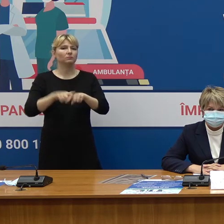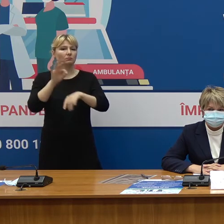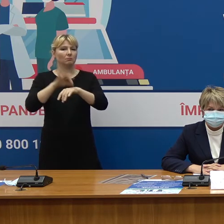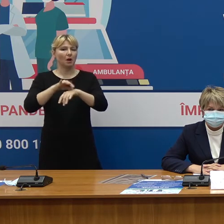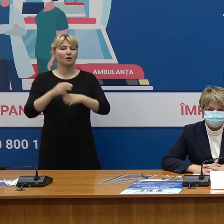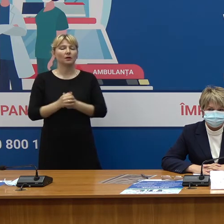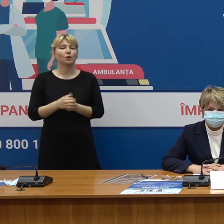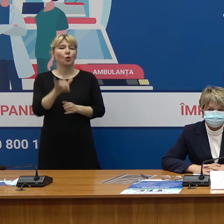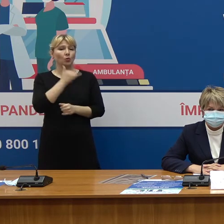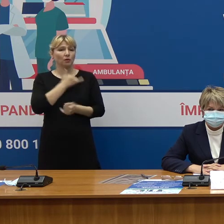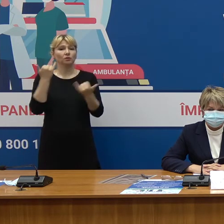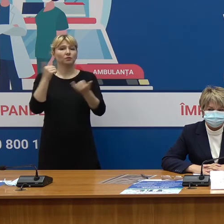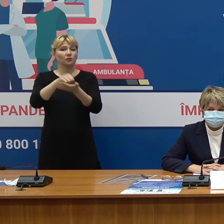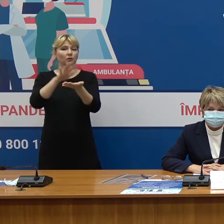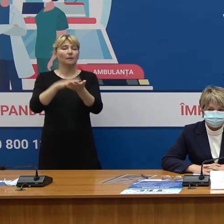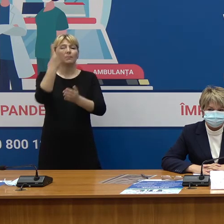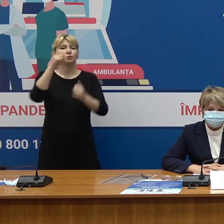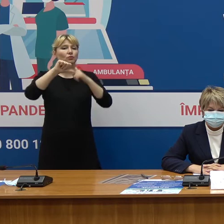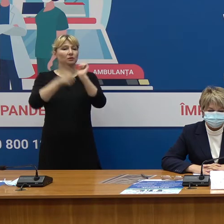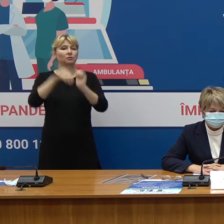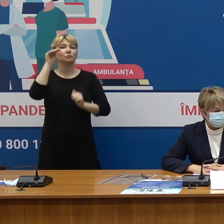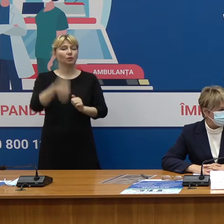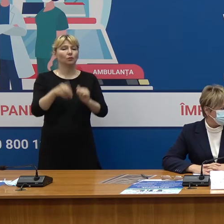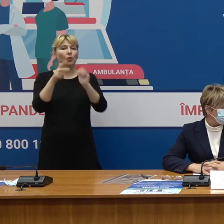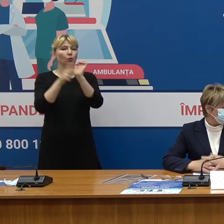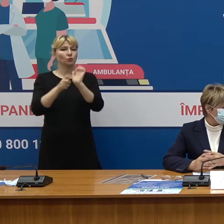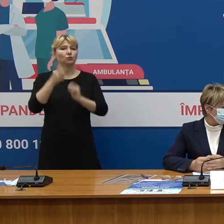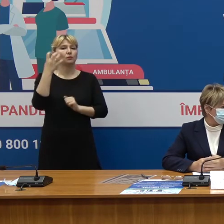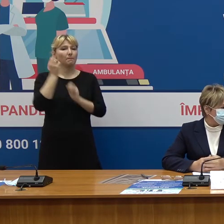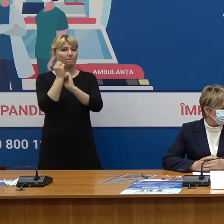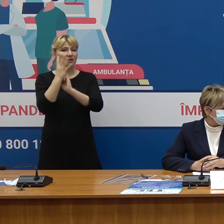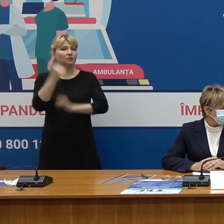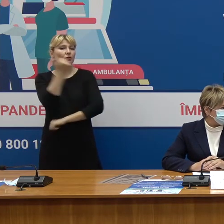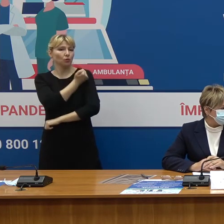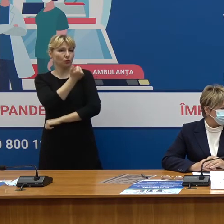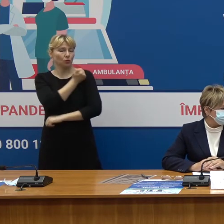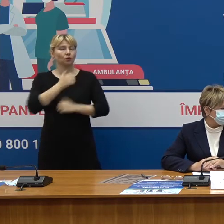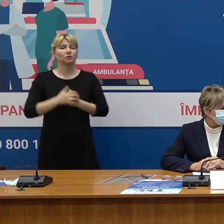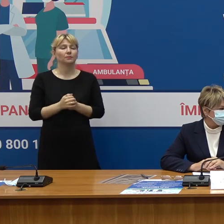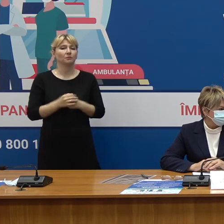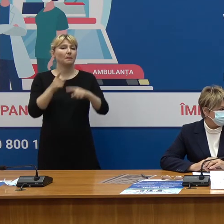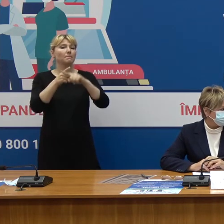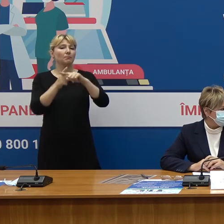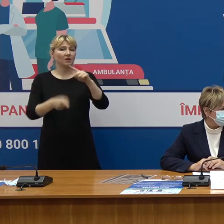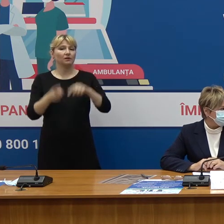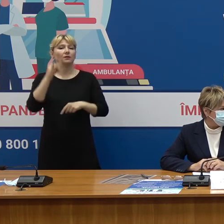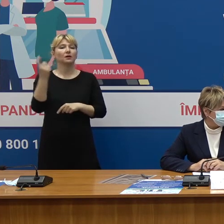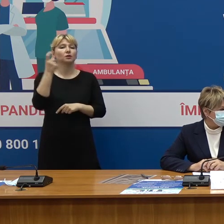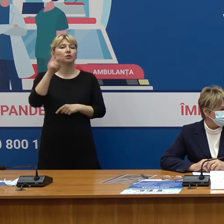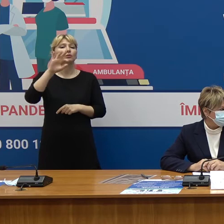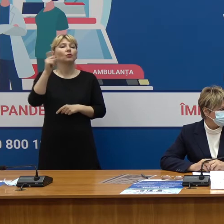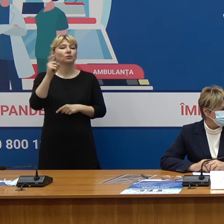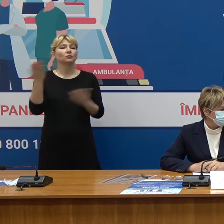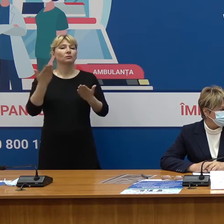înregistrate 416.814 doze adică jumătate din dozele care au